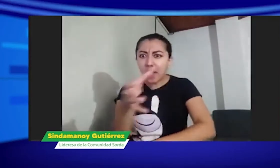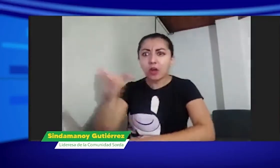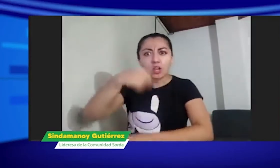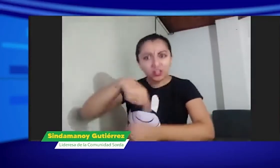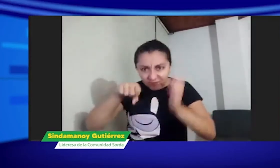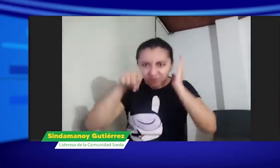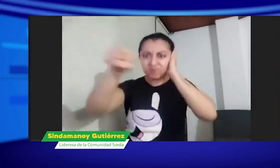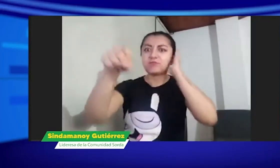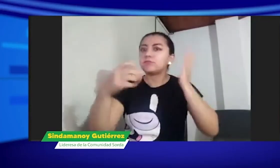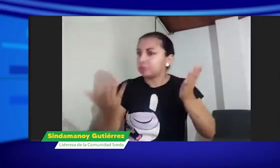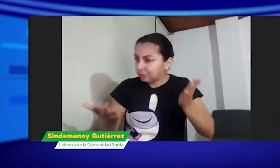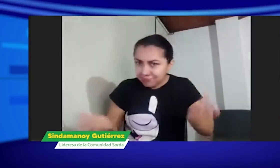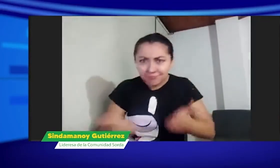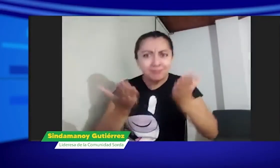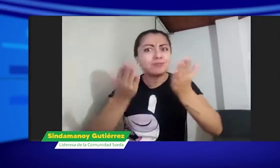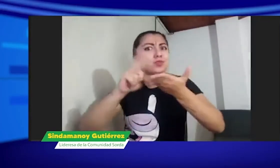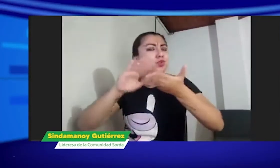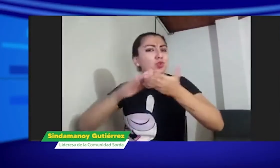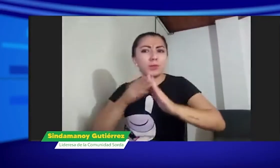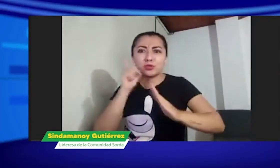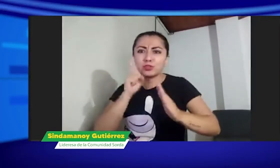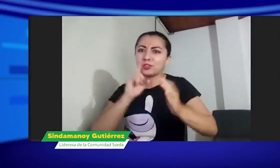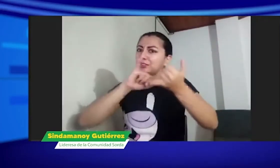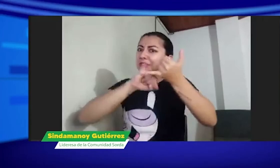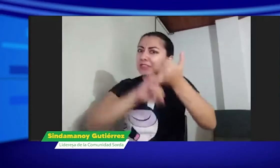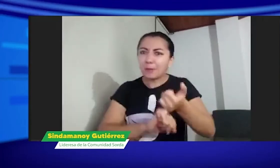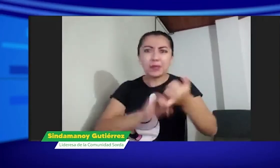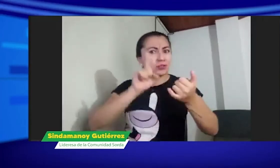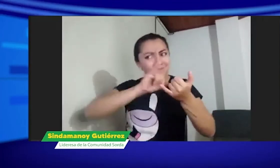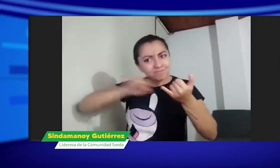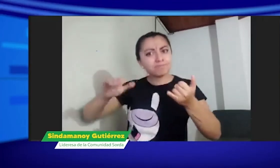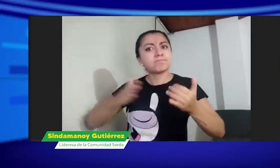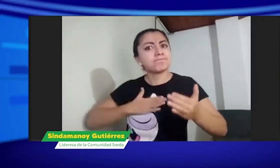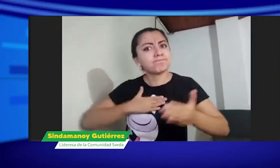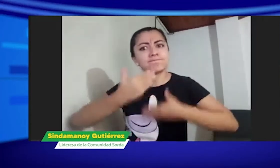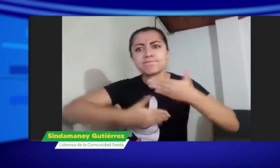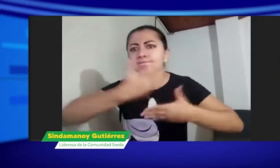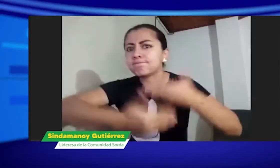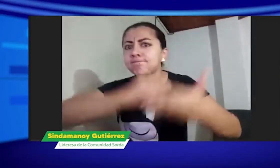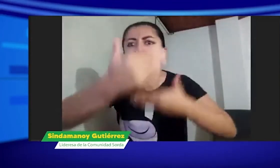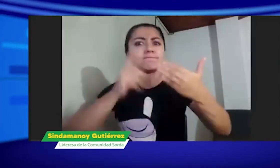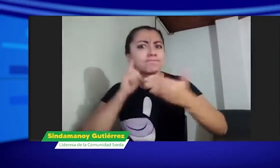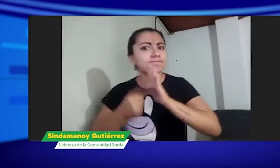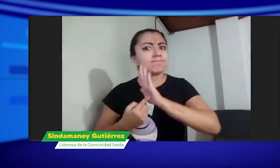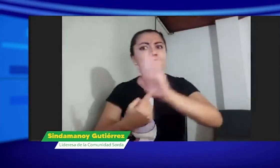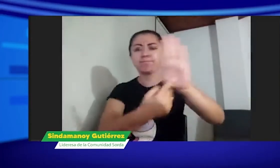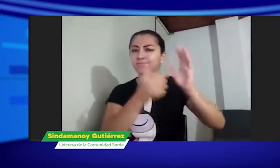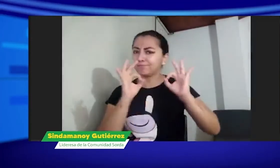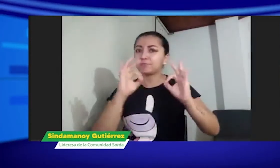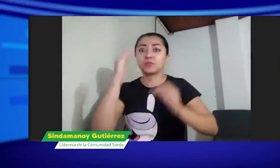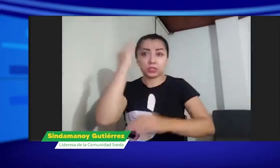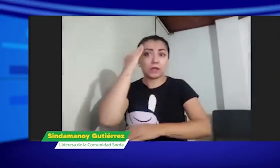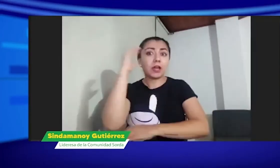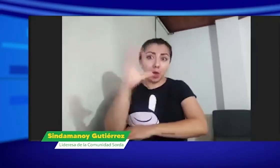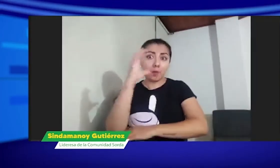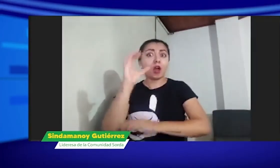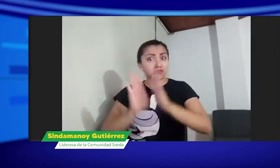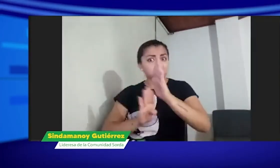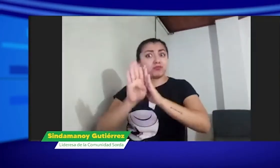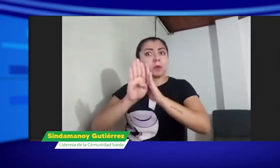posiciones empoderar a los otros con ese poder sordo pero no debemos de estar dependiendo de los oyentes debemos nosotros mismos